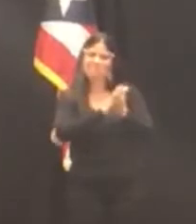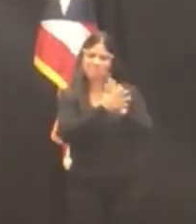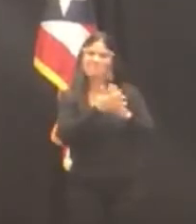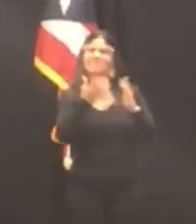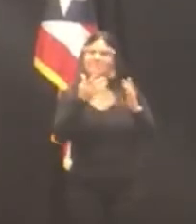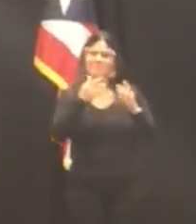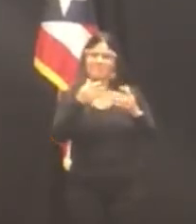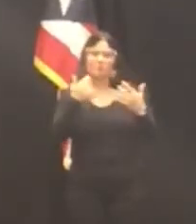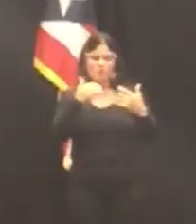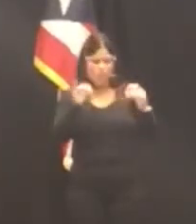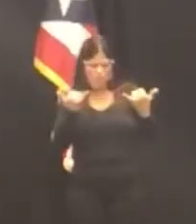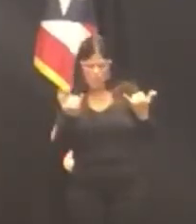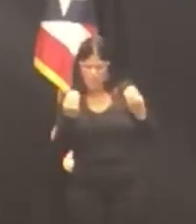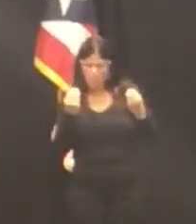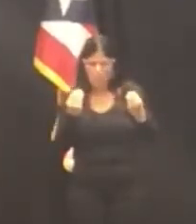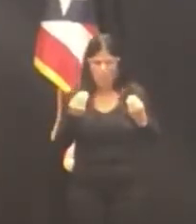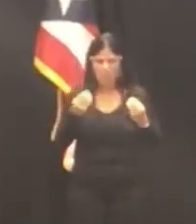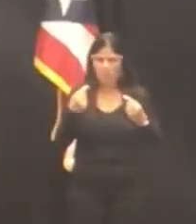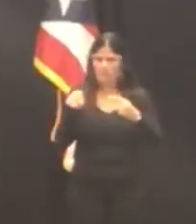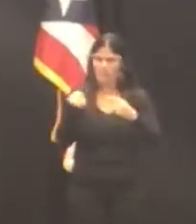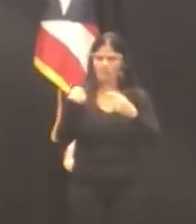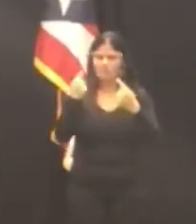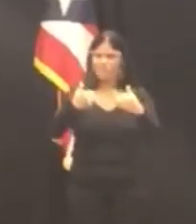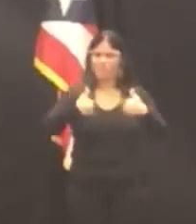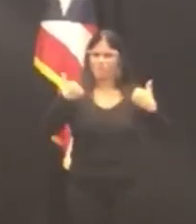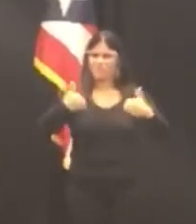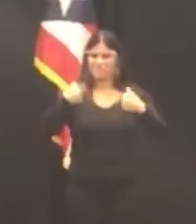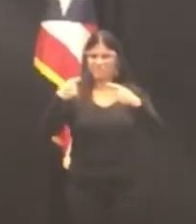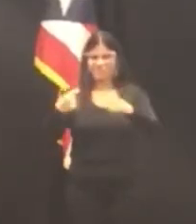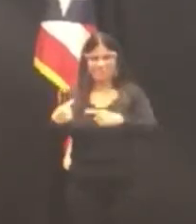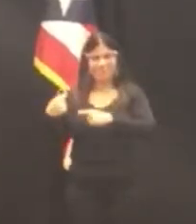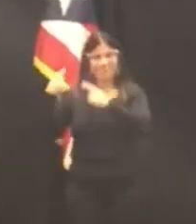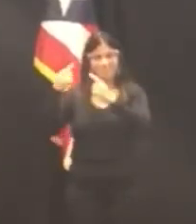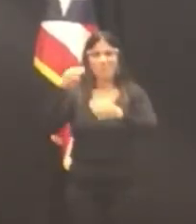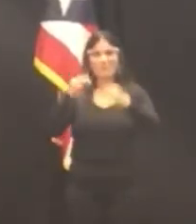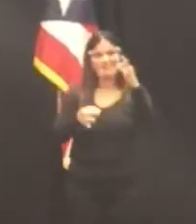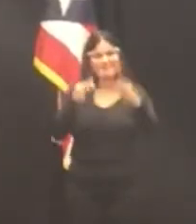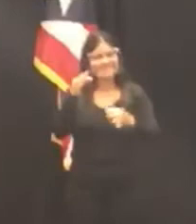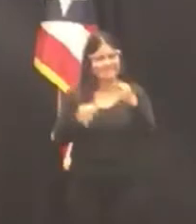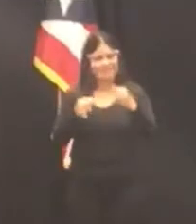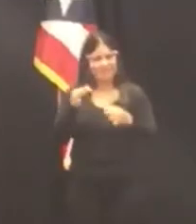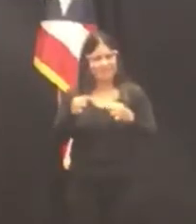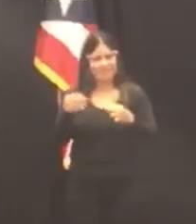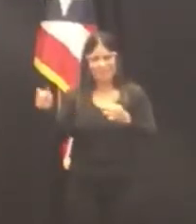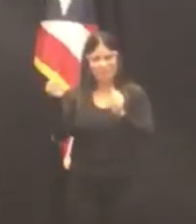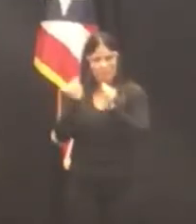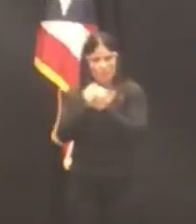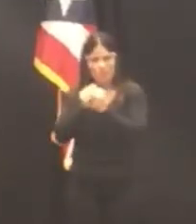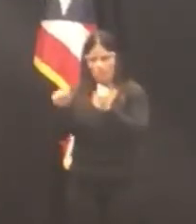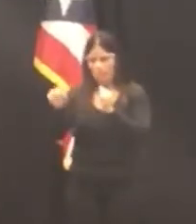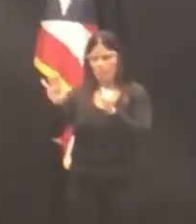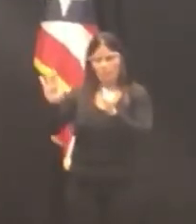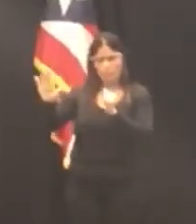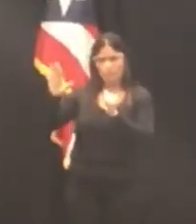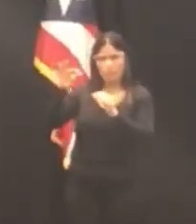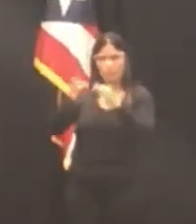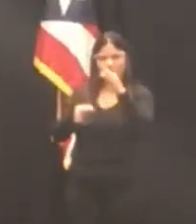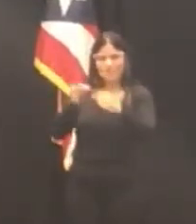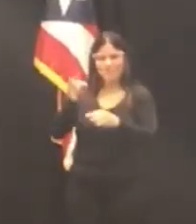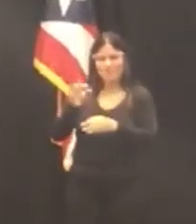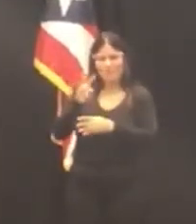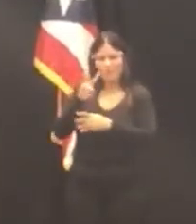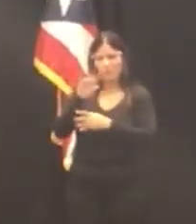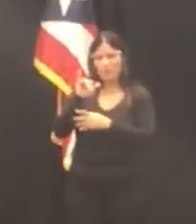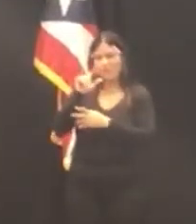jurídico en el Tribunal Superior de San Juan para los honorables jueces Wilfredo Alicea y Ginette Ramos